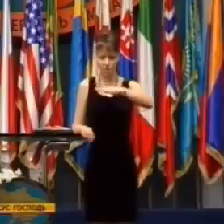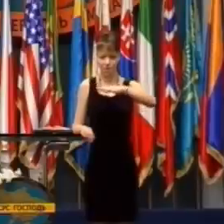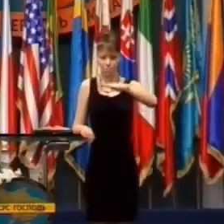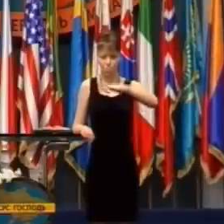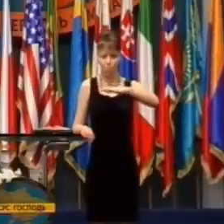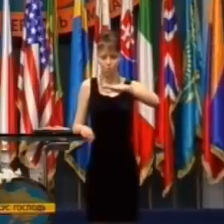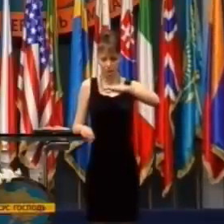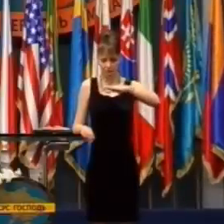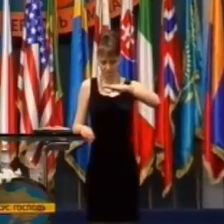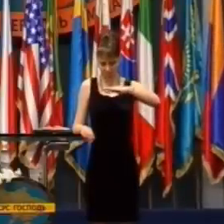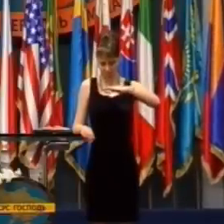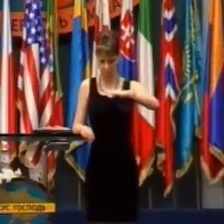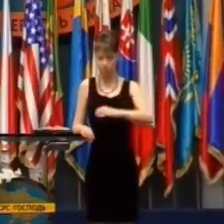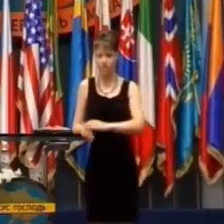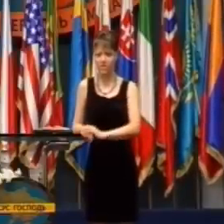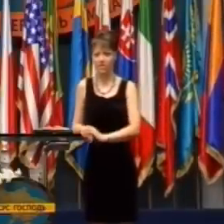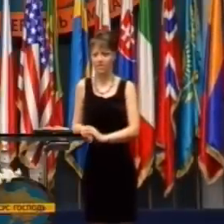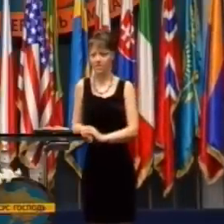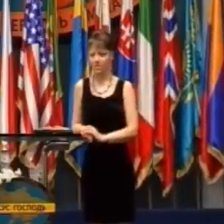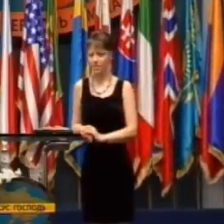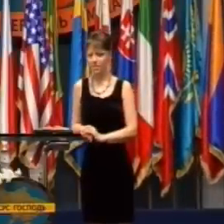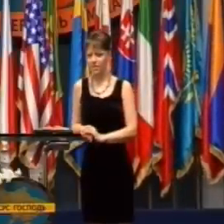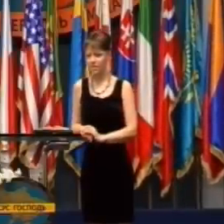Úroveň Boha vo vašom živote